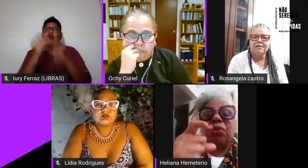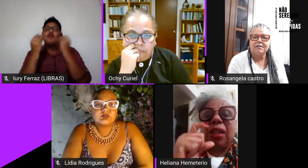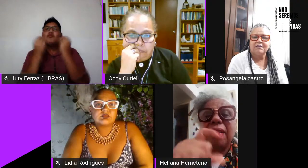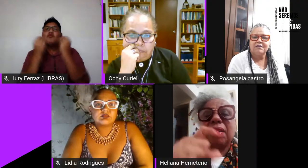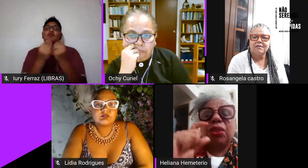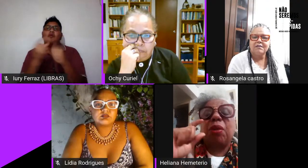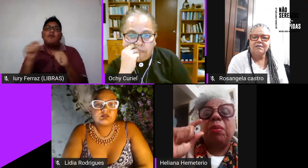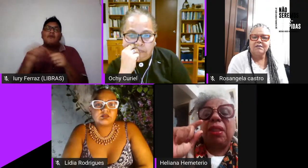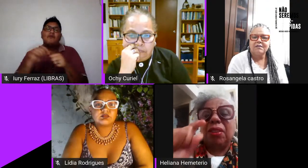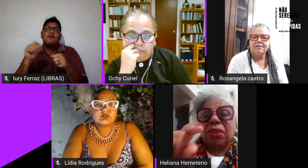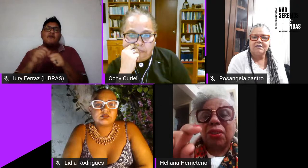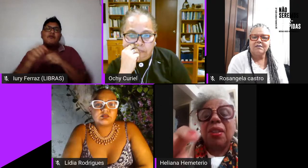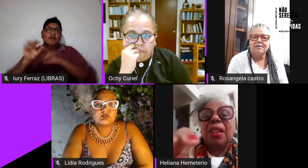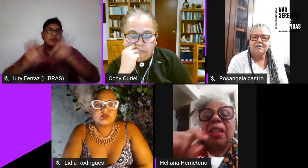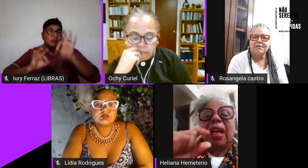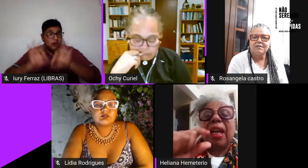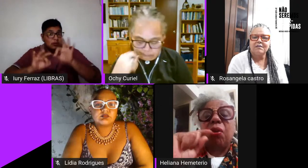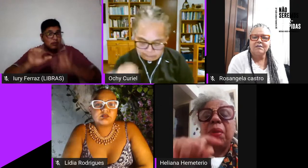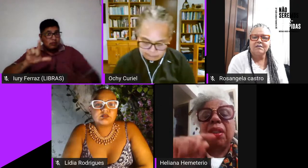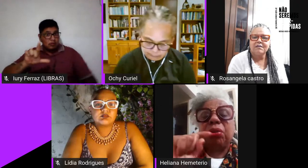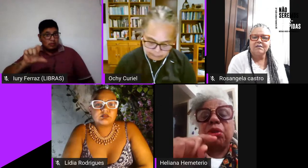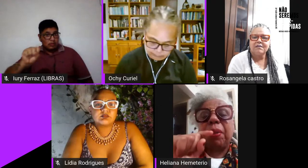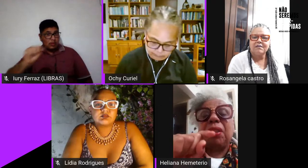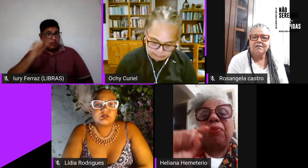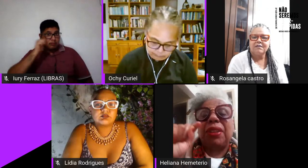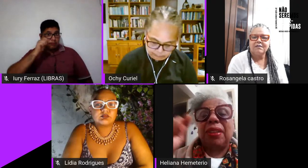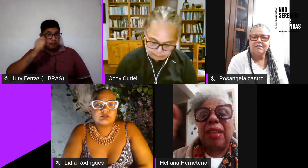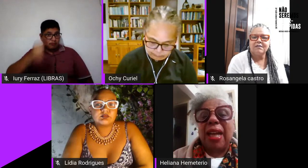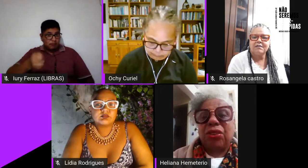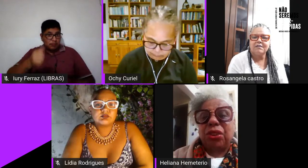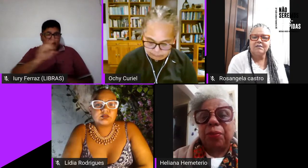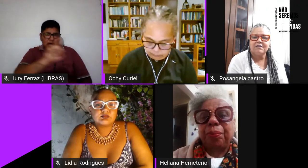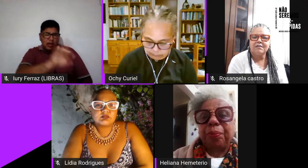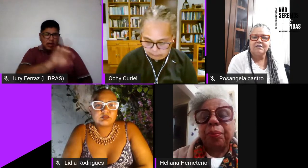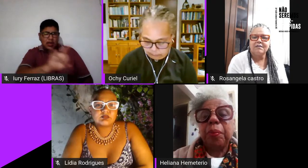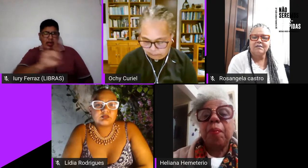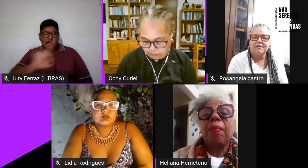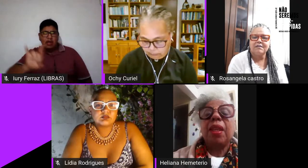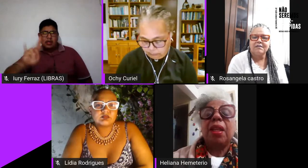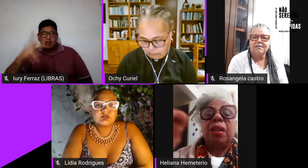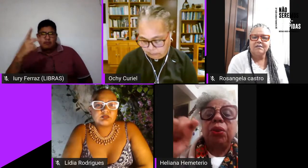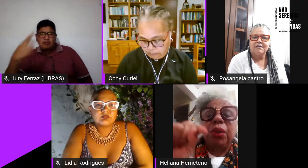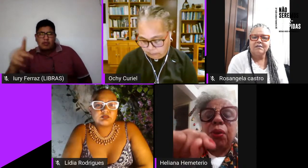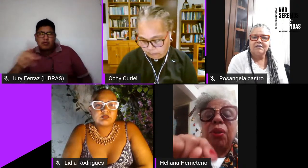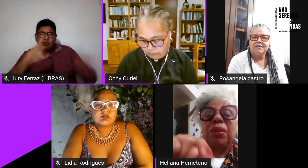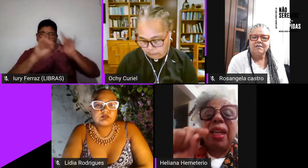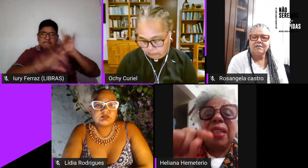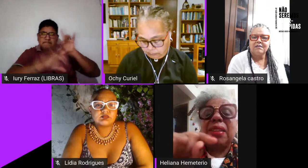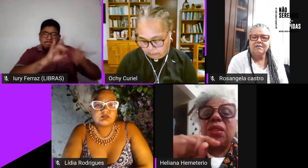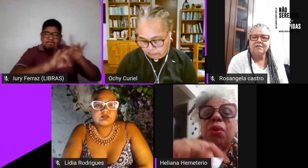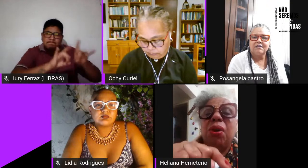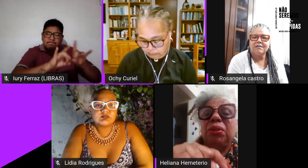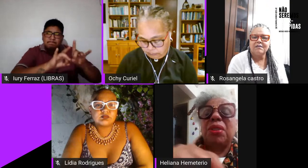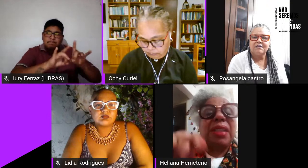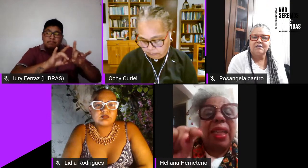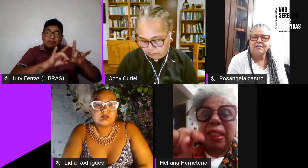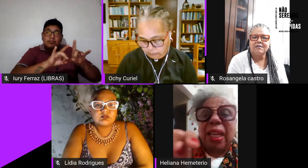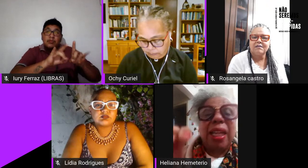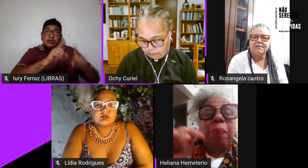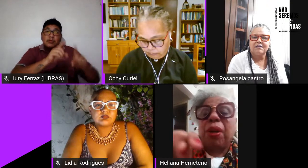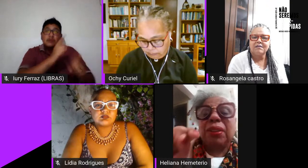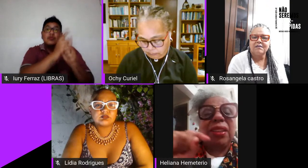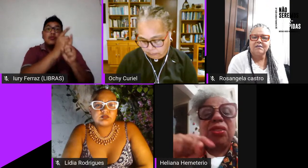organização de lésbicas feministas cada uma na sua especificidade o encontro esse encontro